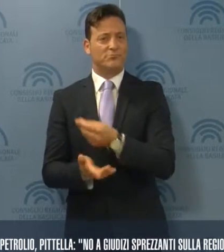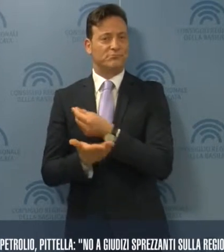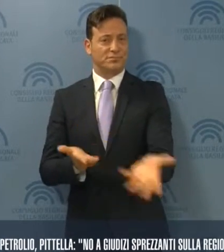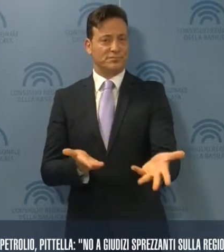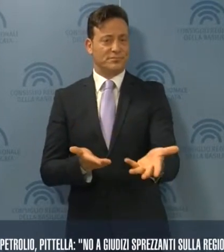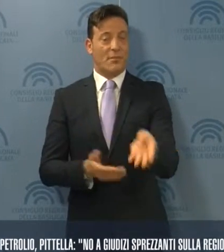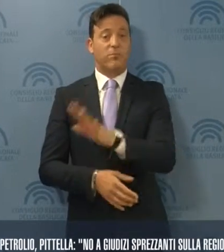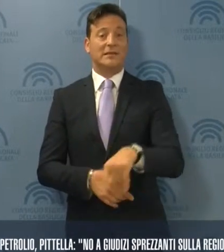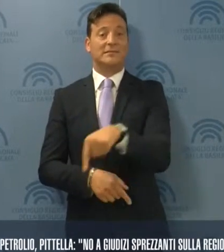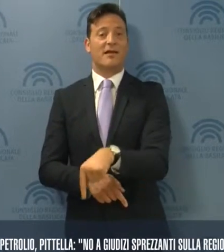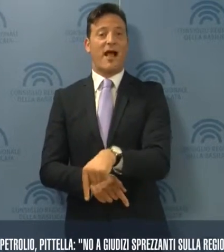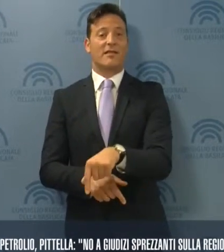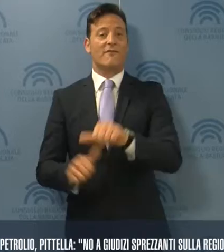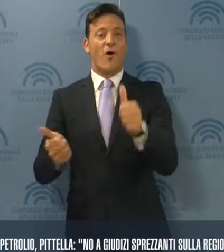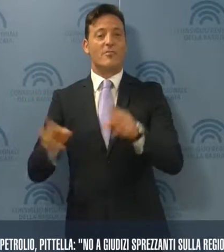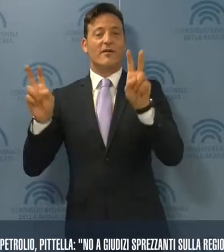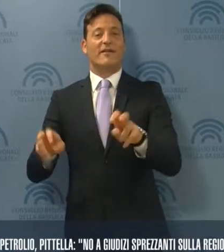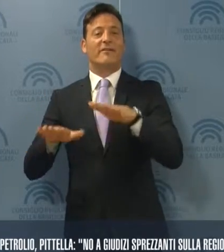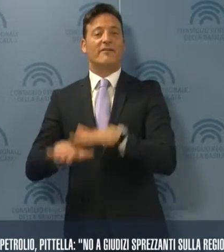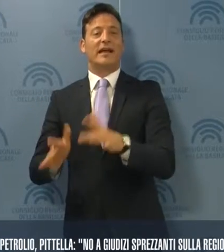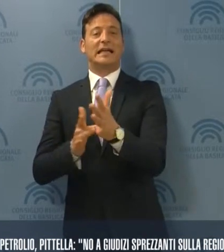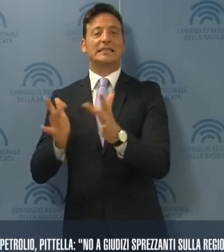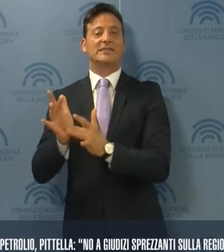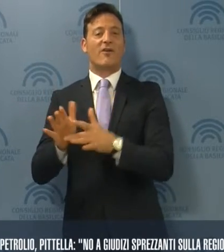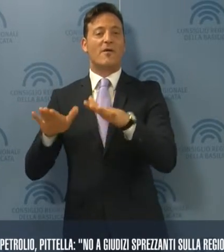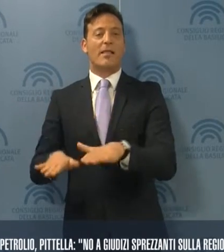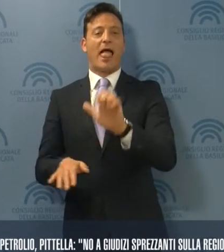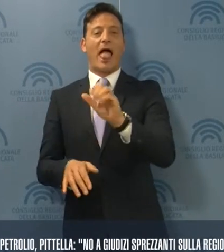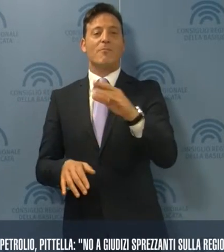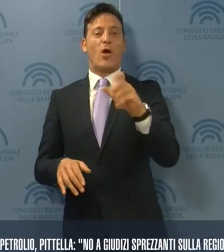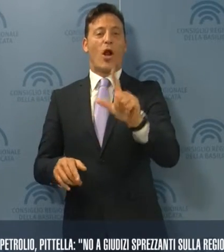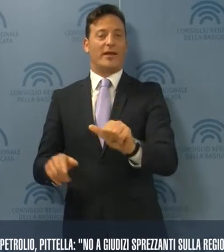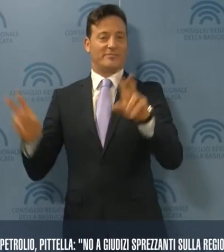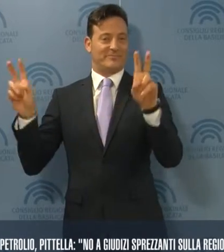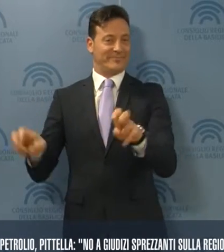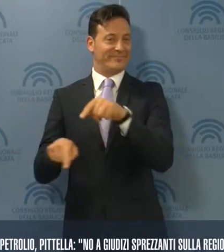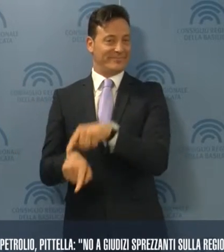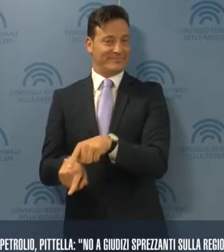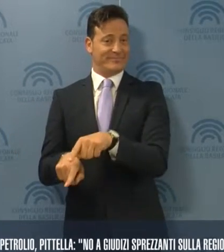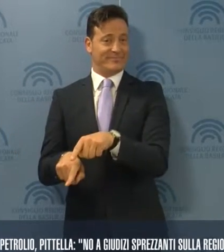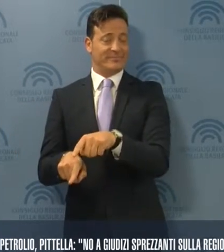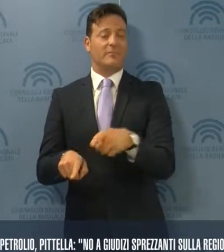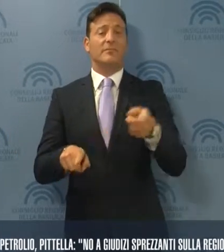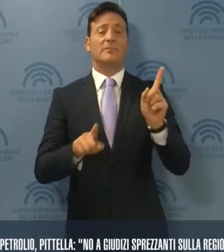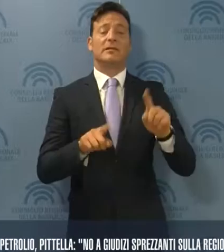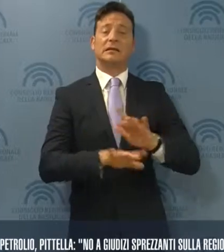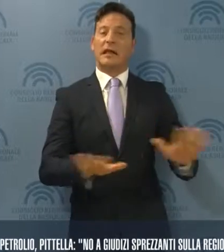Basilicata, ferma al Cristo si è fermato a deboli. Né alzare i toni degli